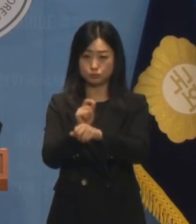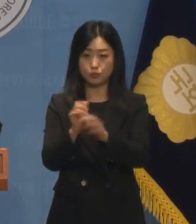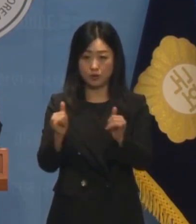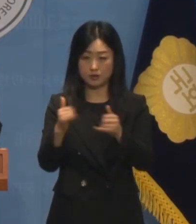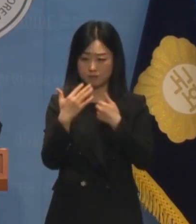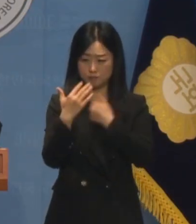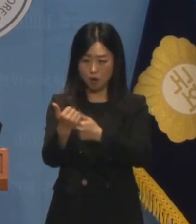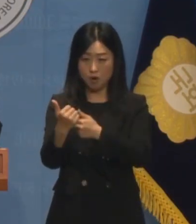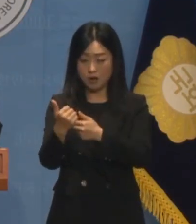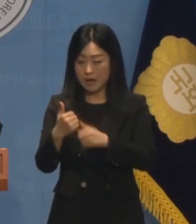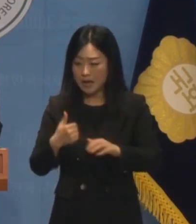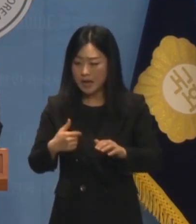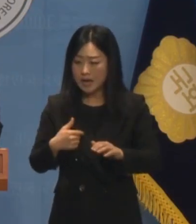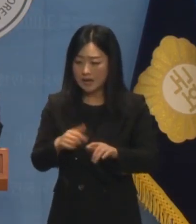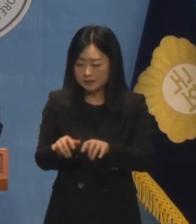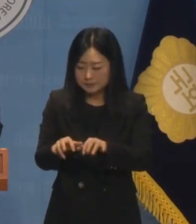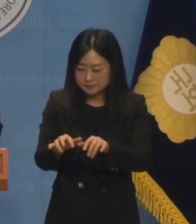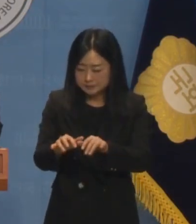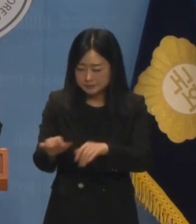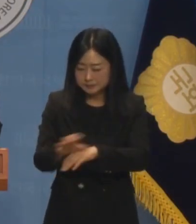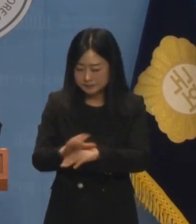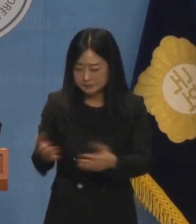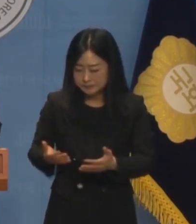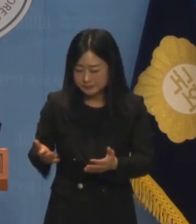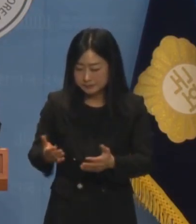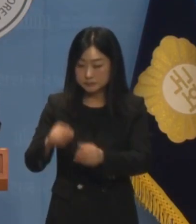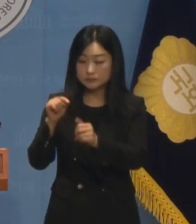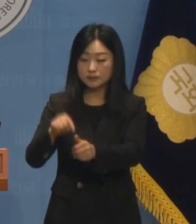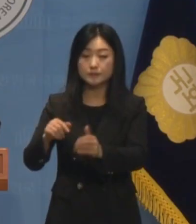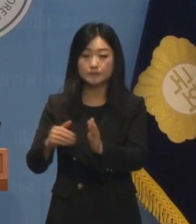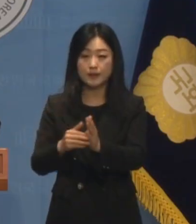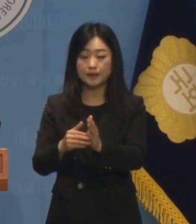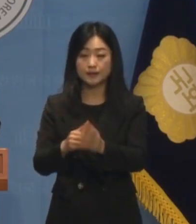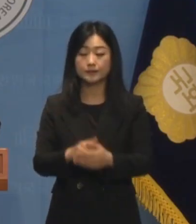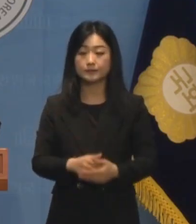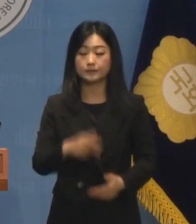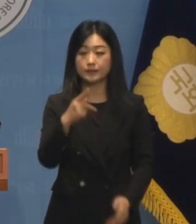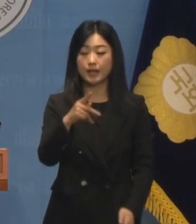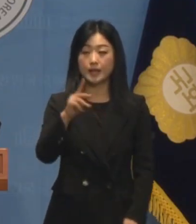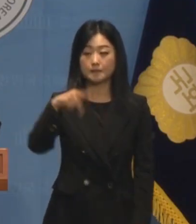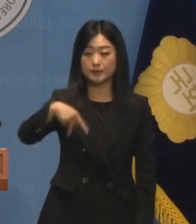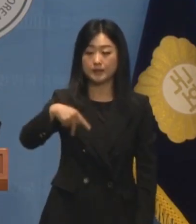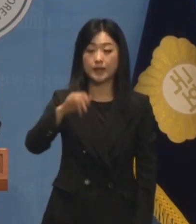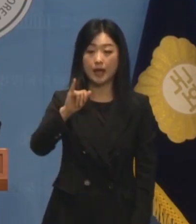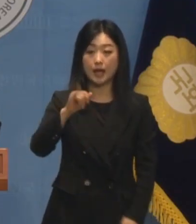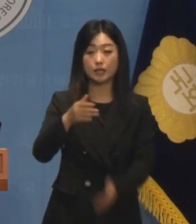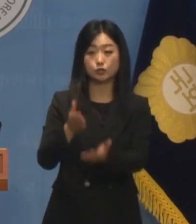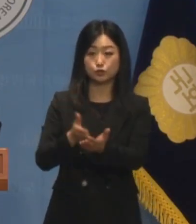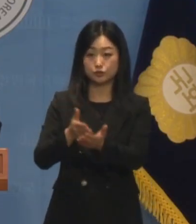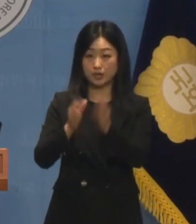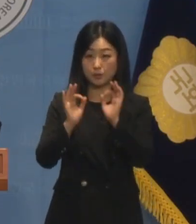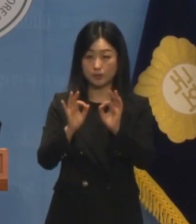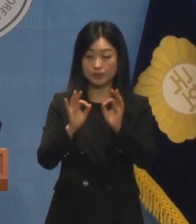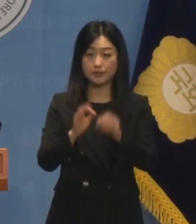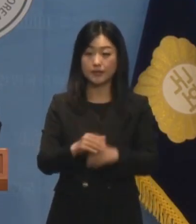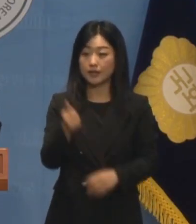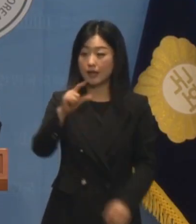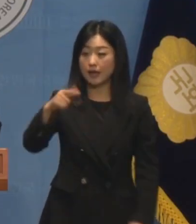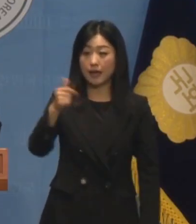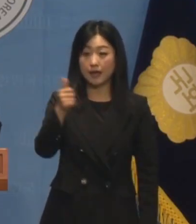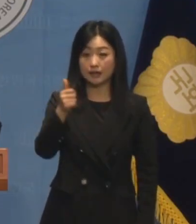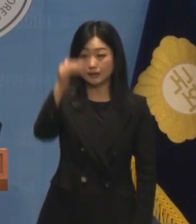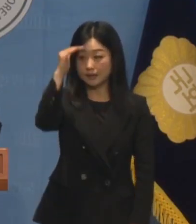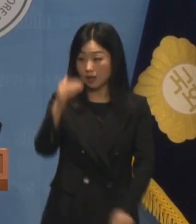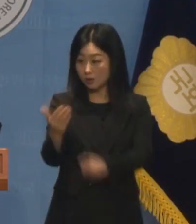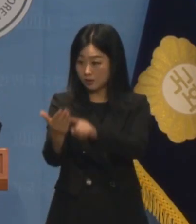가능성이 제기되고 있습니다. KPI 뉴스는 한동훈 대표 관련 기사에